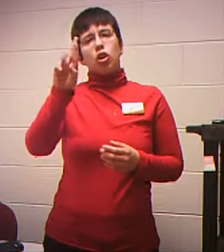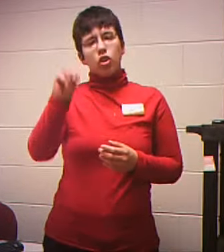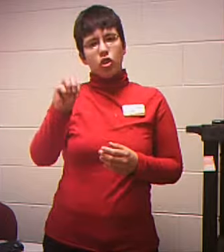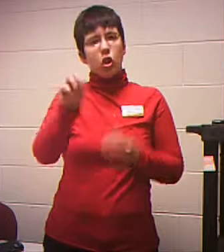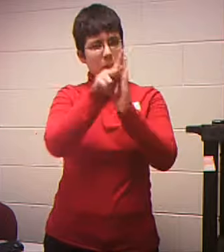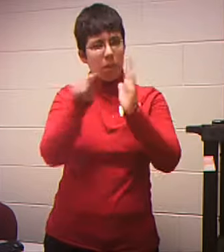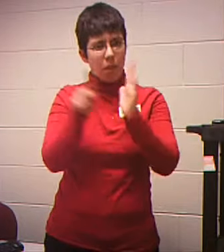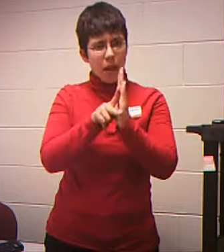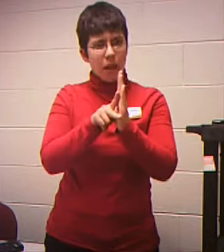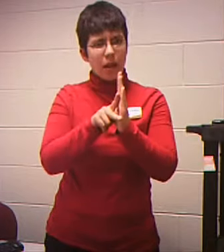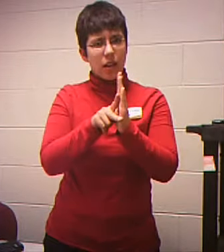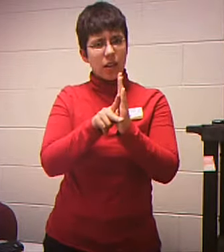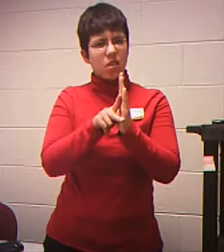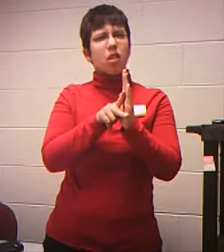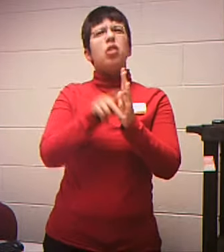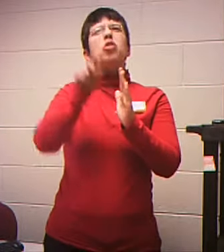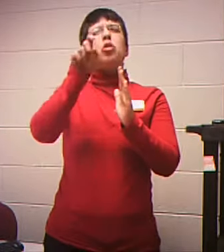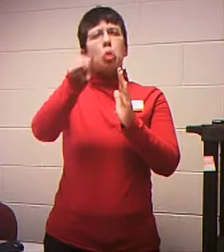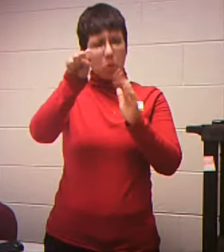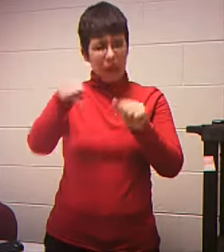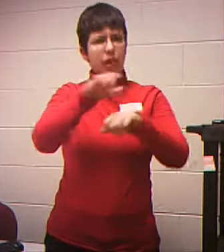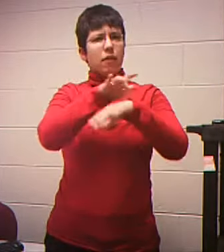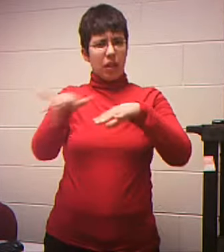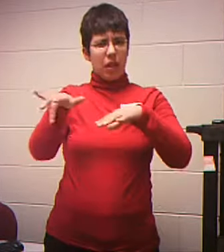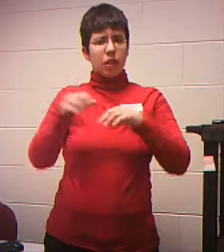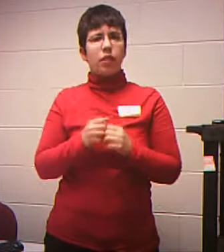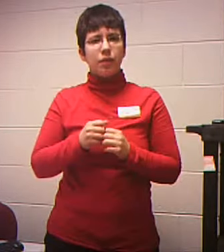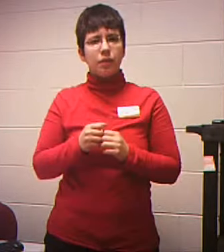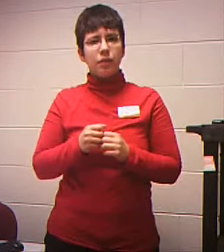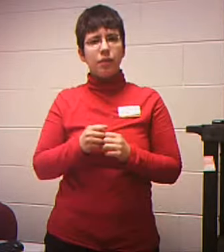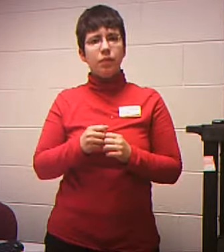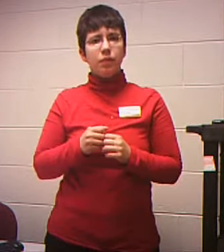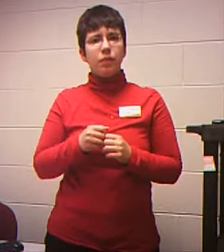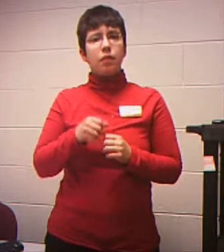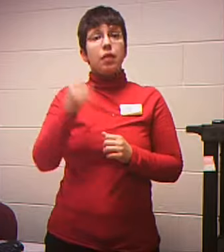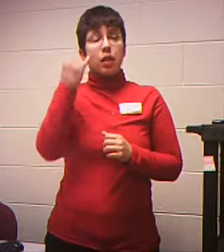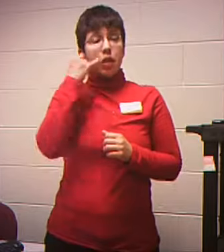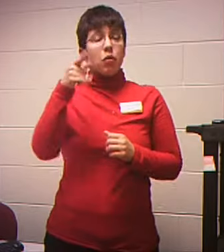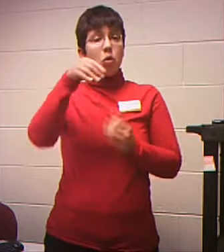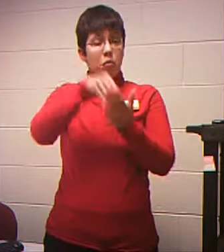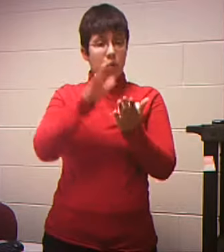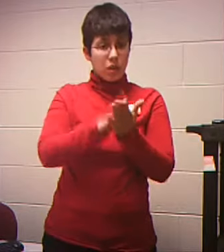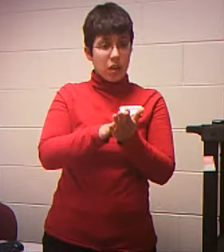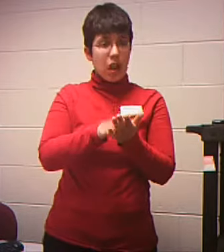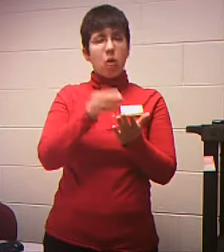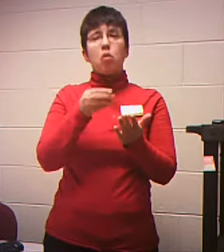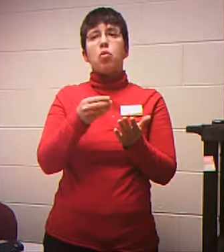just Leave that blank If you've Already put Earnest money Down on the Purchased a new Home Then you would Write that Down